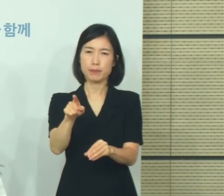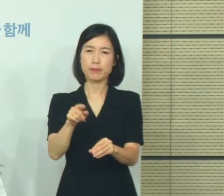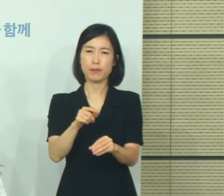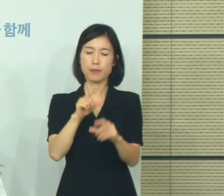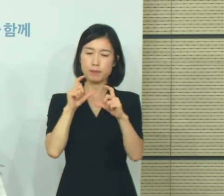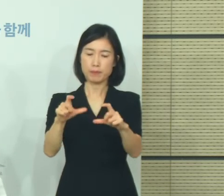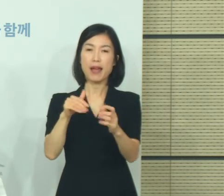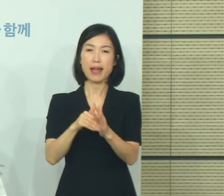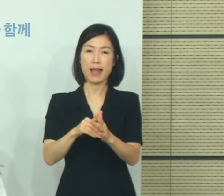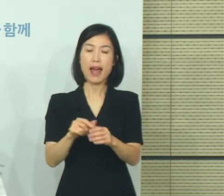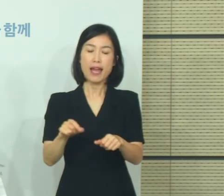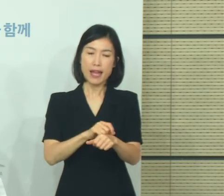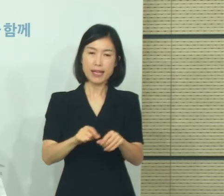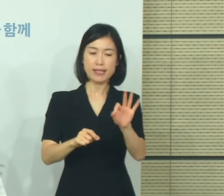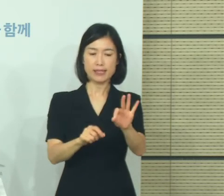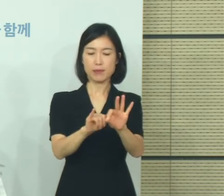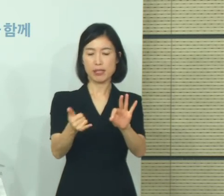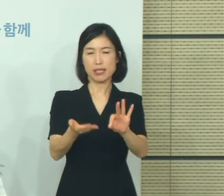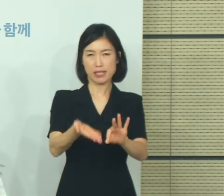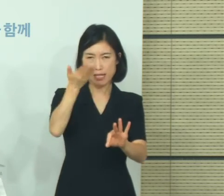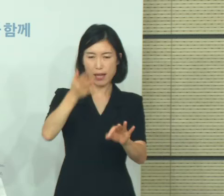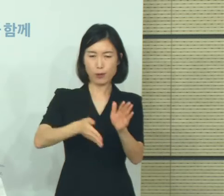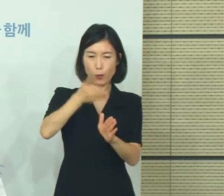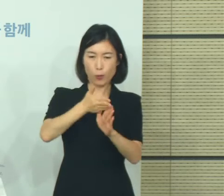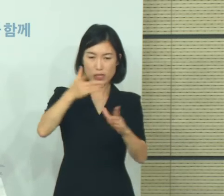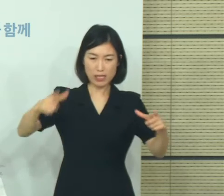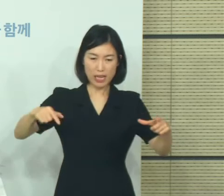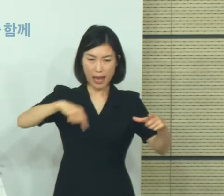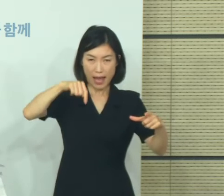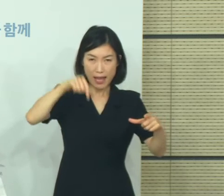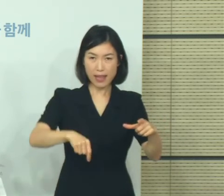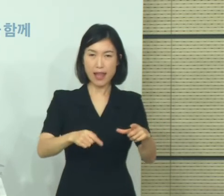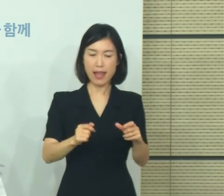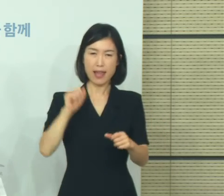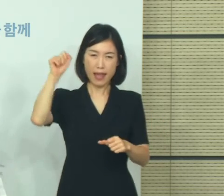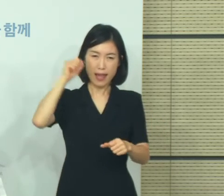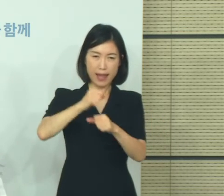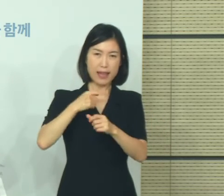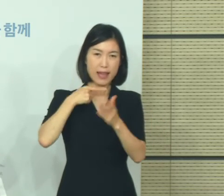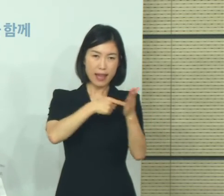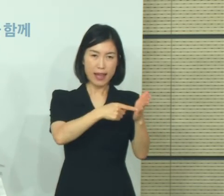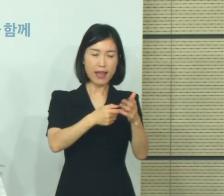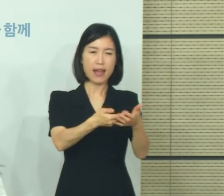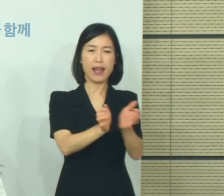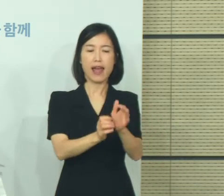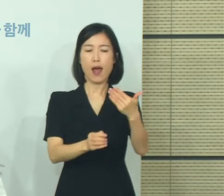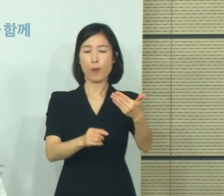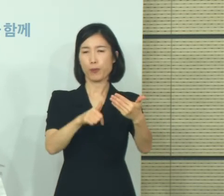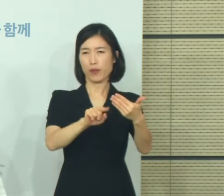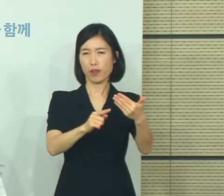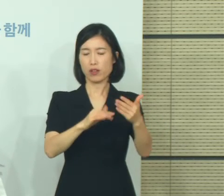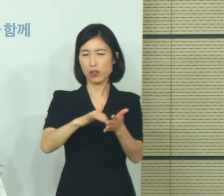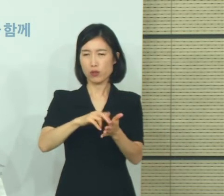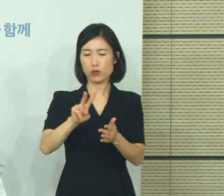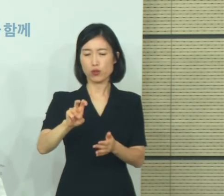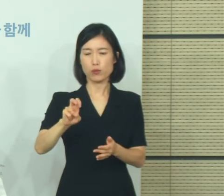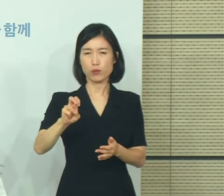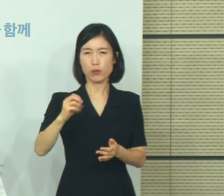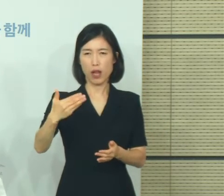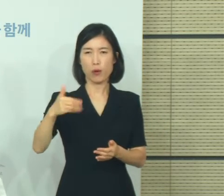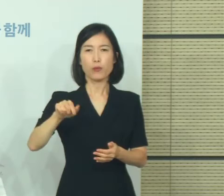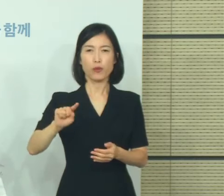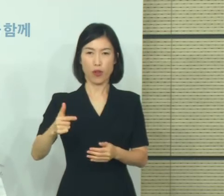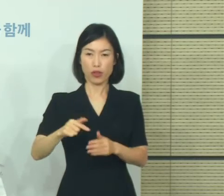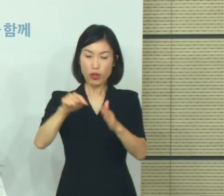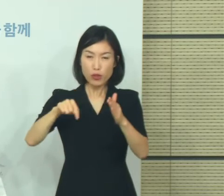특히 10인 이상으로 도심권 집회를 신고한 경우에는 총 9개 단체 32건으로 이 가운데